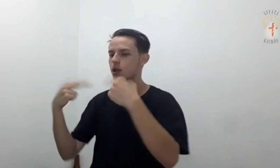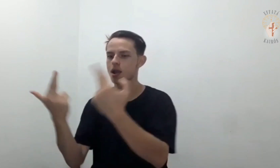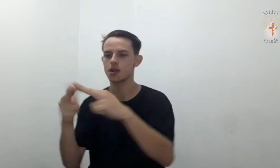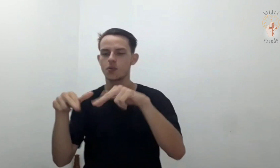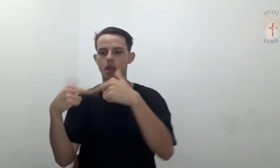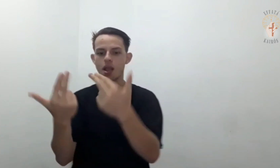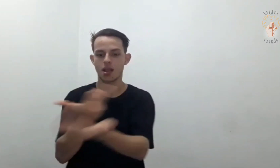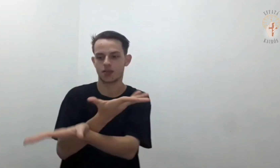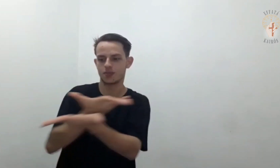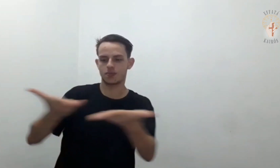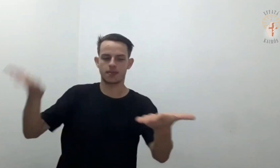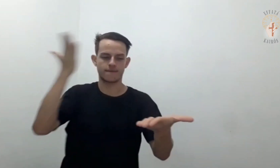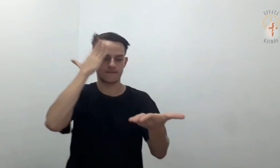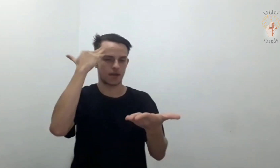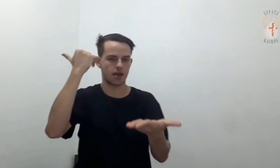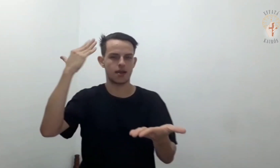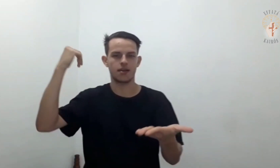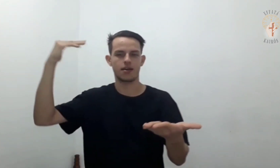E sua glória